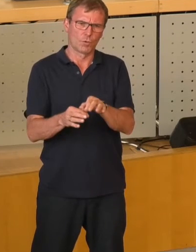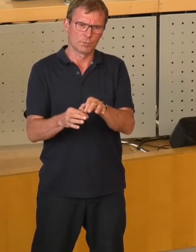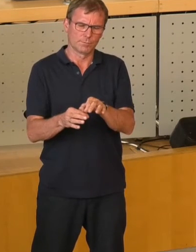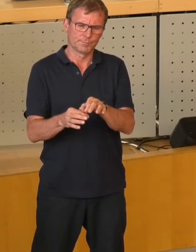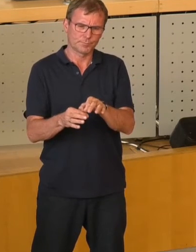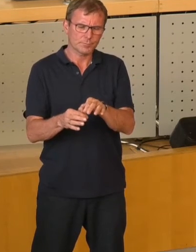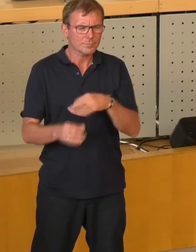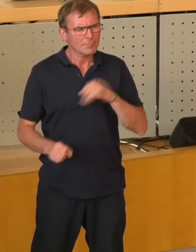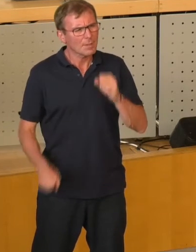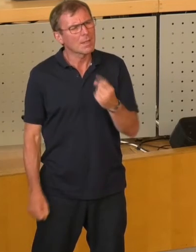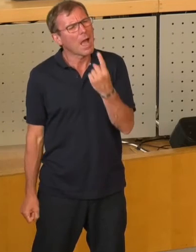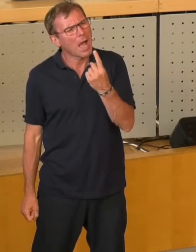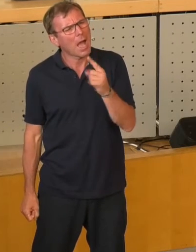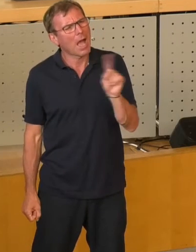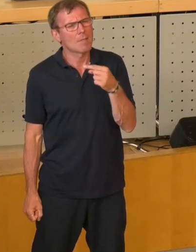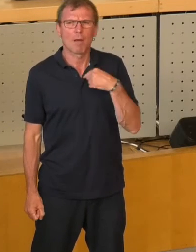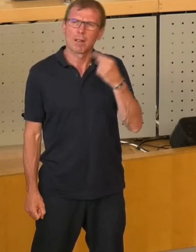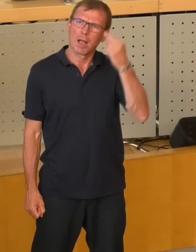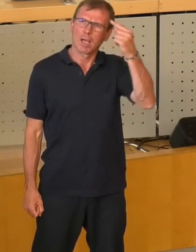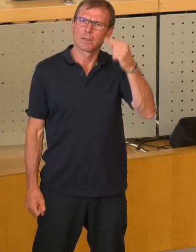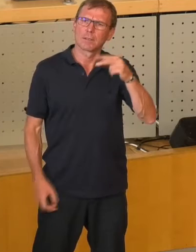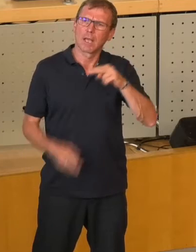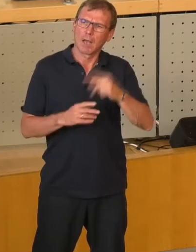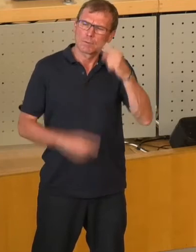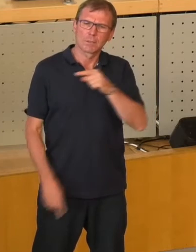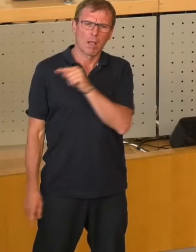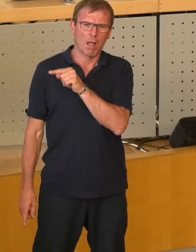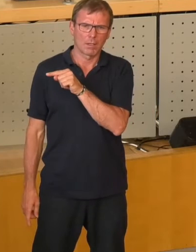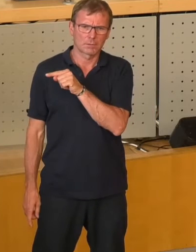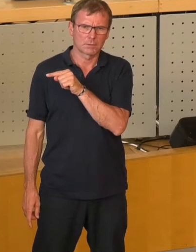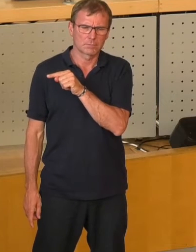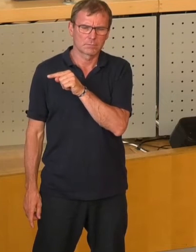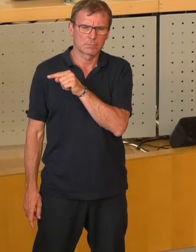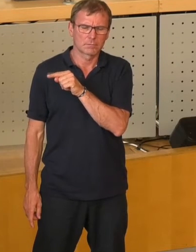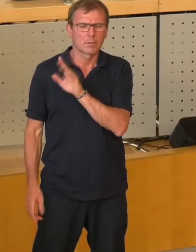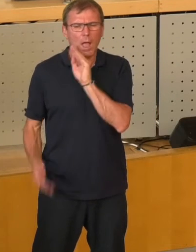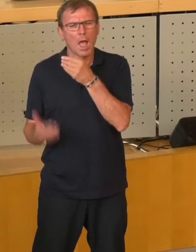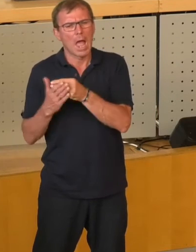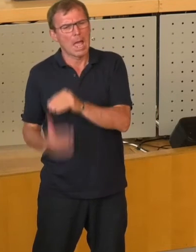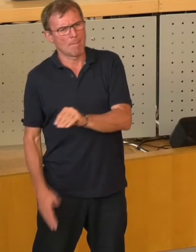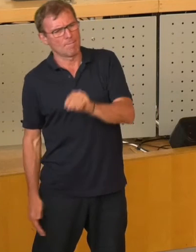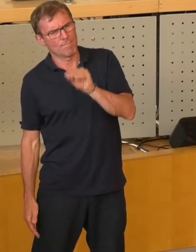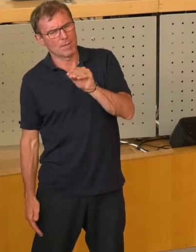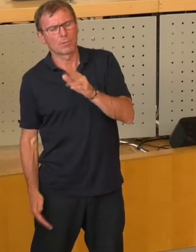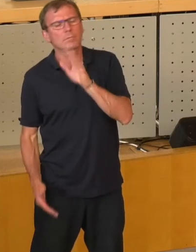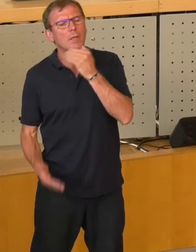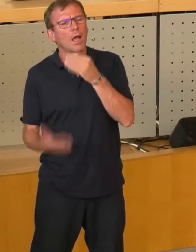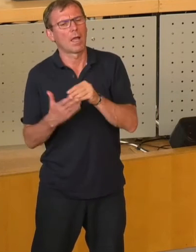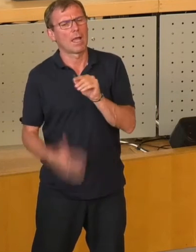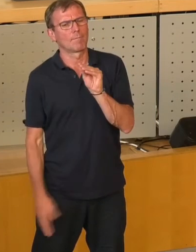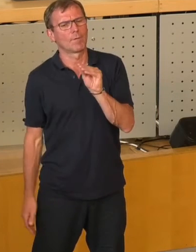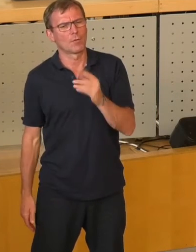an ein einziges Mal erinnern, wo aus dem Aufsichtsrat eine Empfehlung kam. Das war damals die Empfehlung,